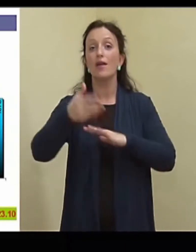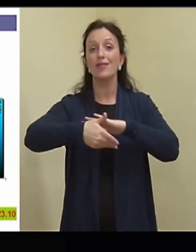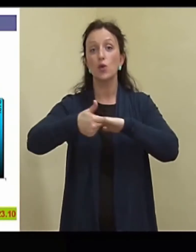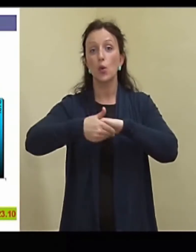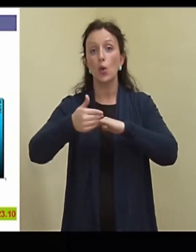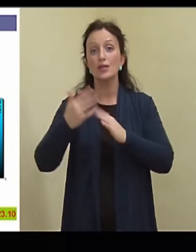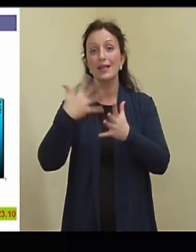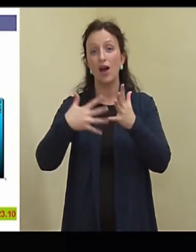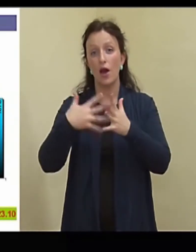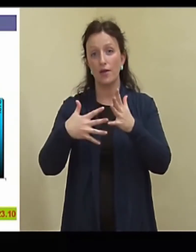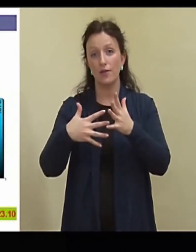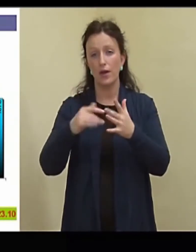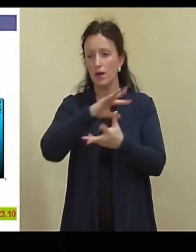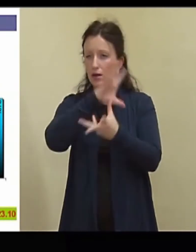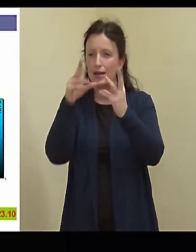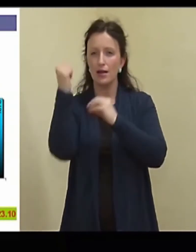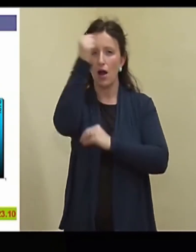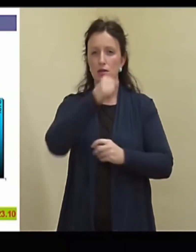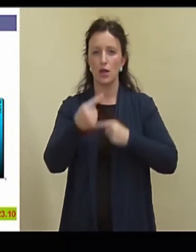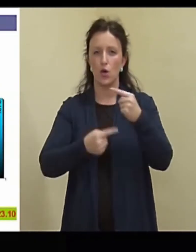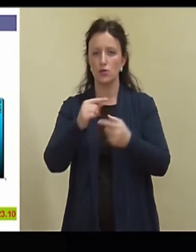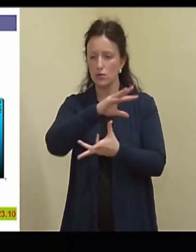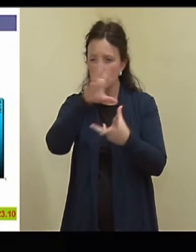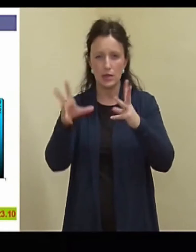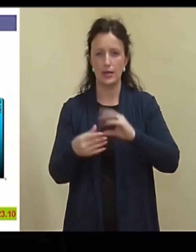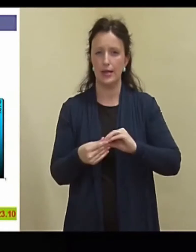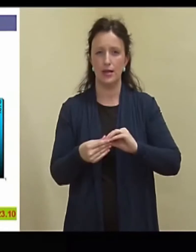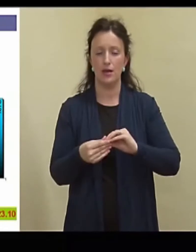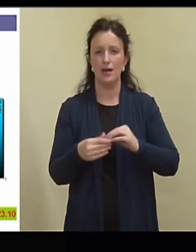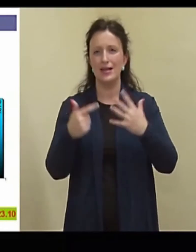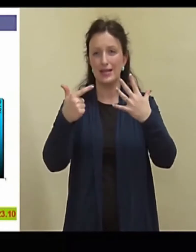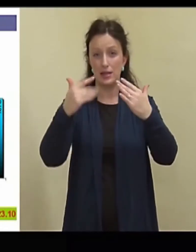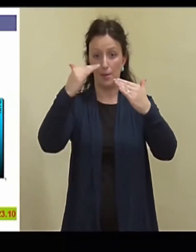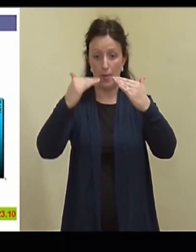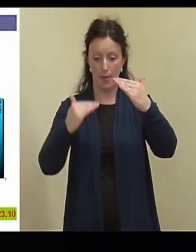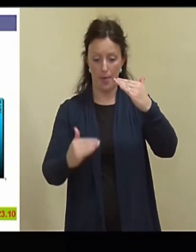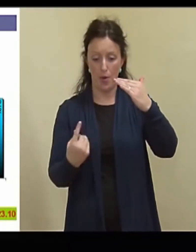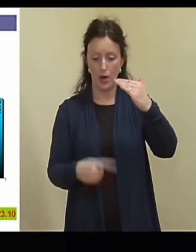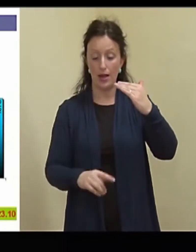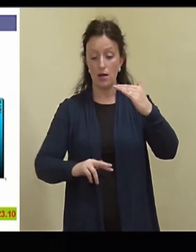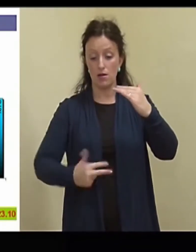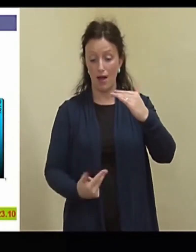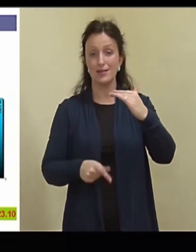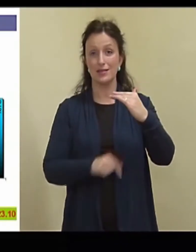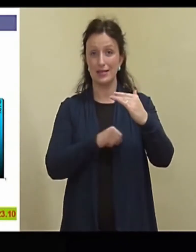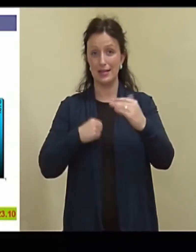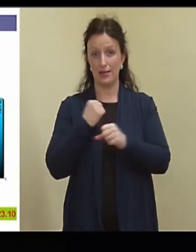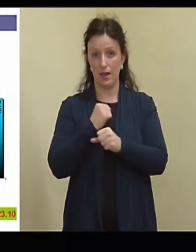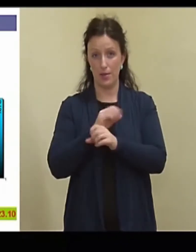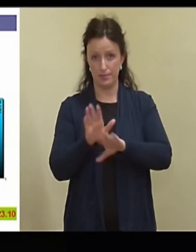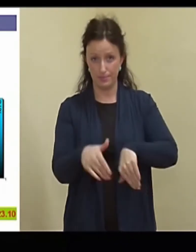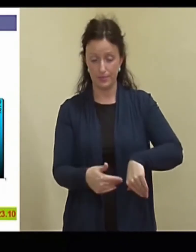väljakutsed, mis me aastas saame. Kõik kokku, kõik see seitse, mis seal kirjas oli. See kaheksas on see, mida me ise teeme.